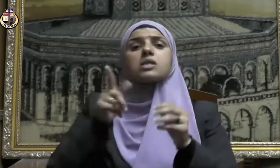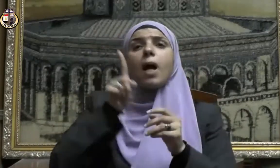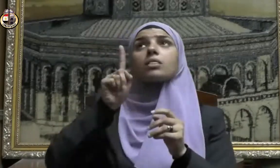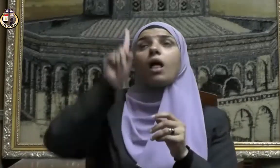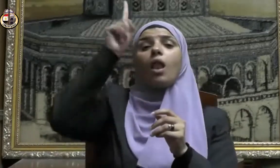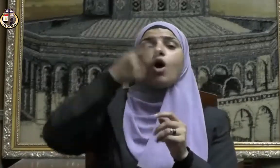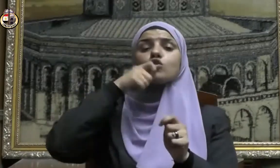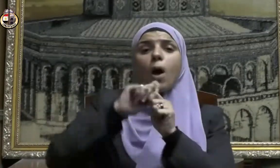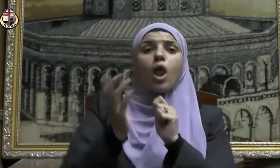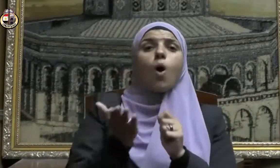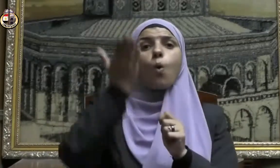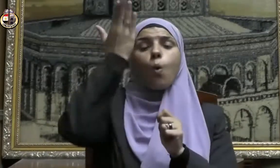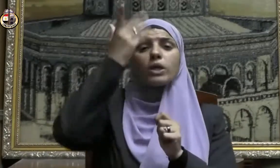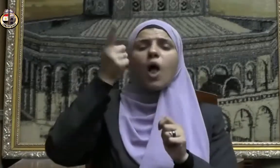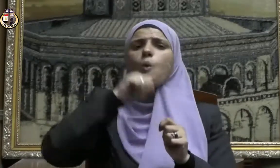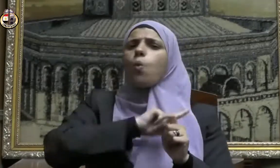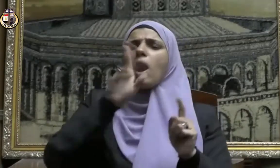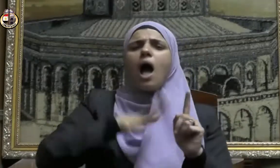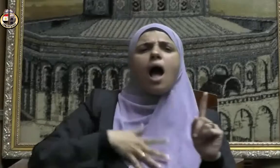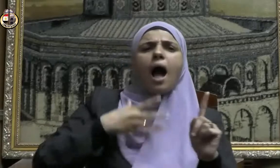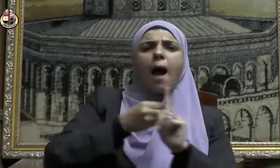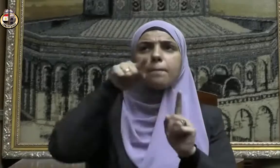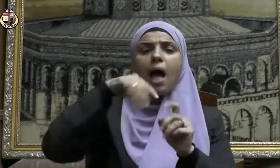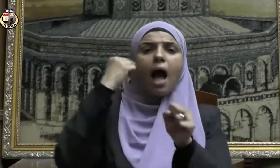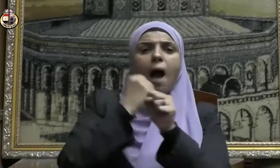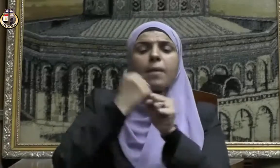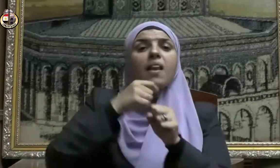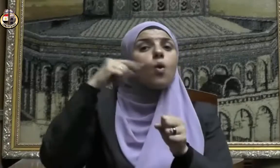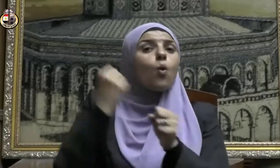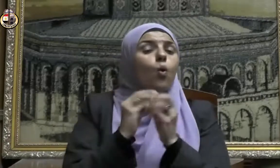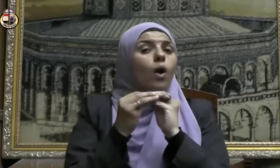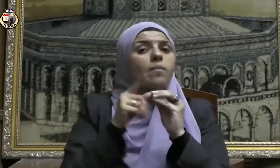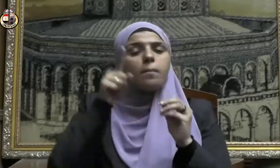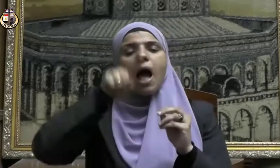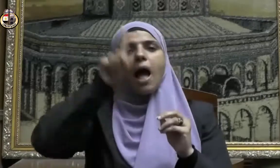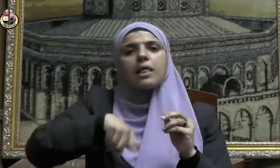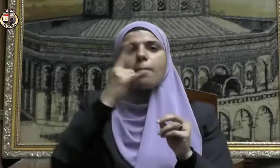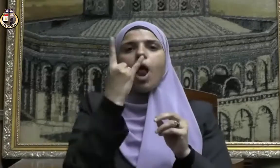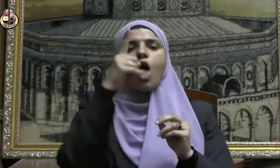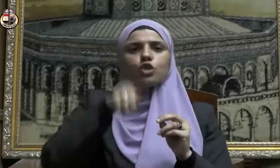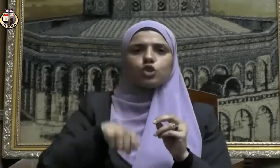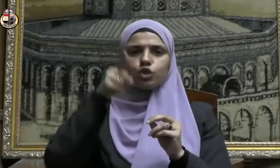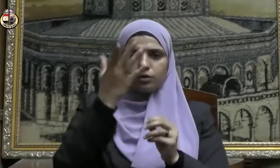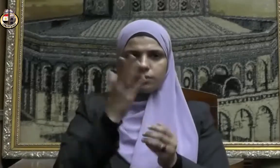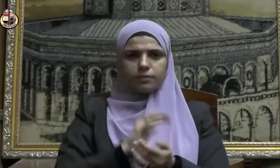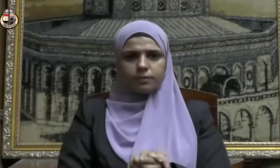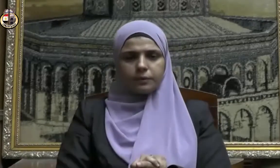ولا أحب إليه من العمل فيهن من هذه الأيام العشر